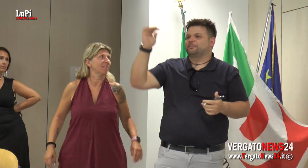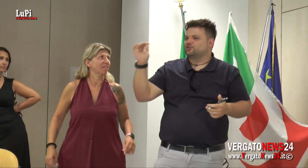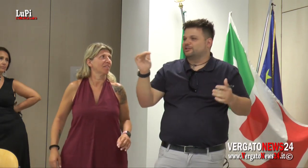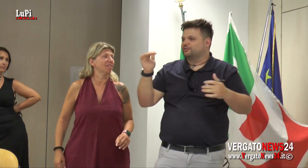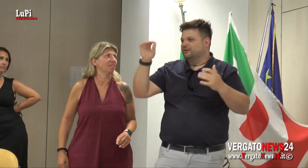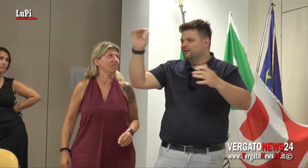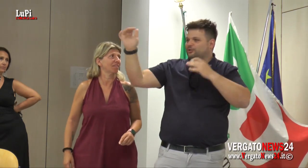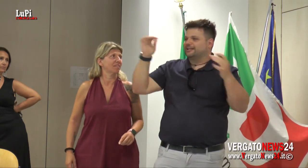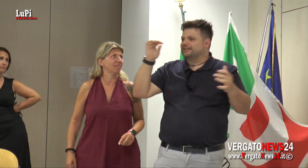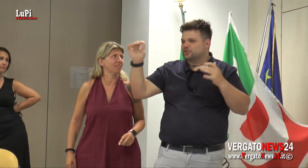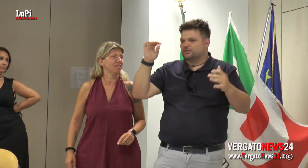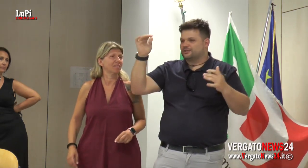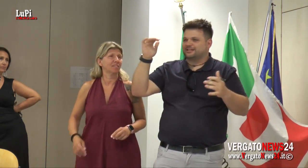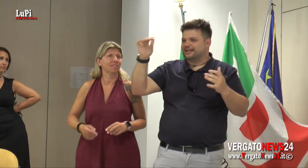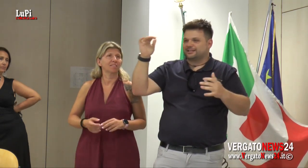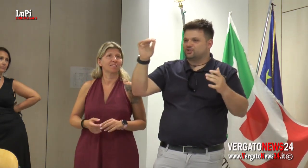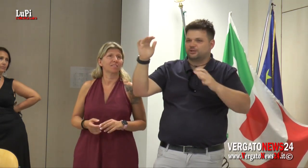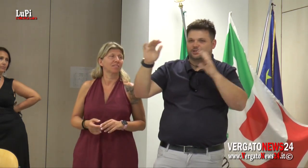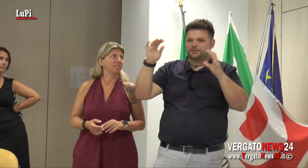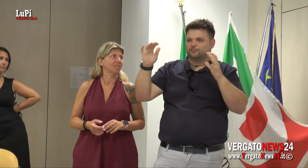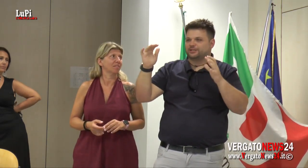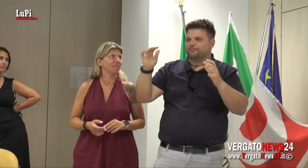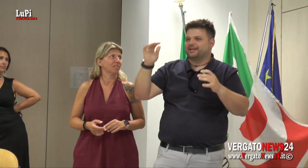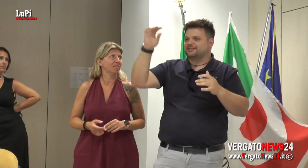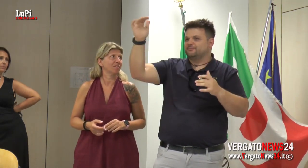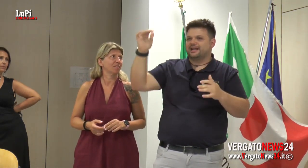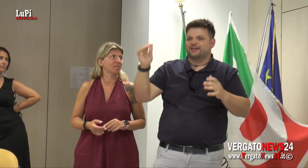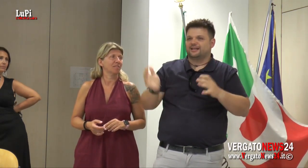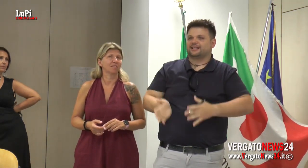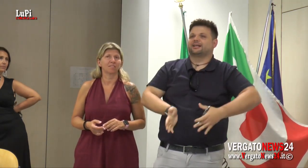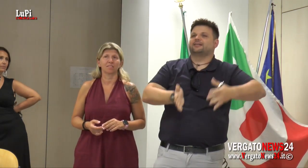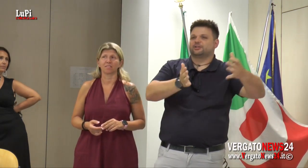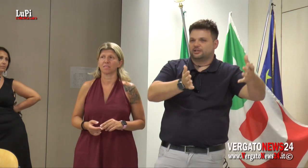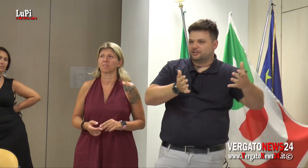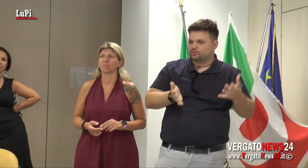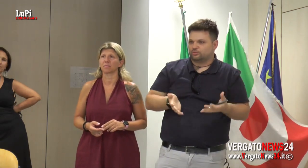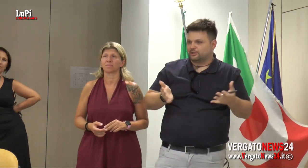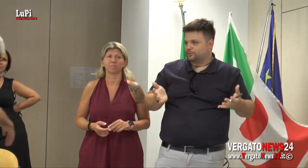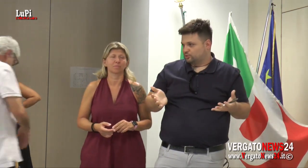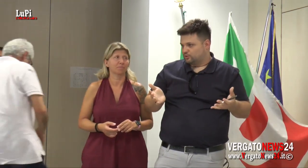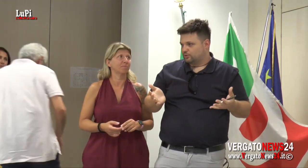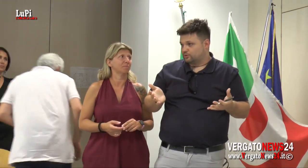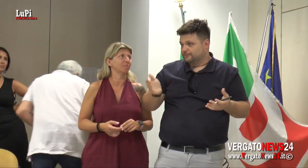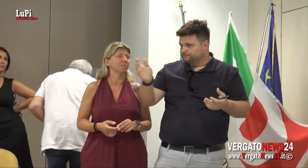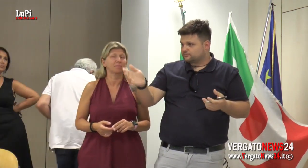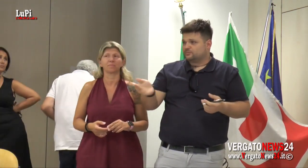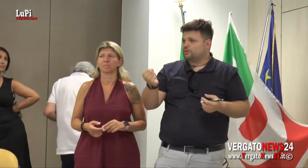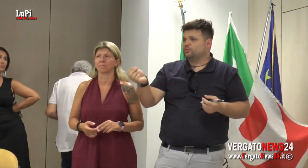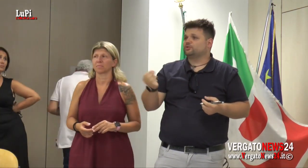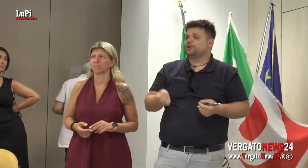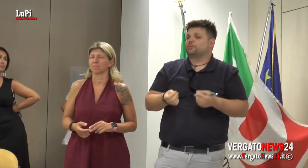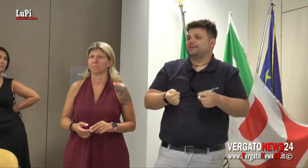il 90%, 85%, 75%, dipende un po' dal paese di bianchi e verdi che arrivano nelle strutture di pronto soccorso.